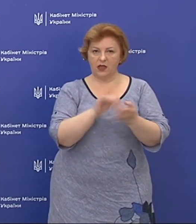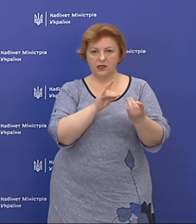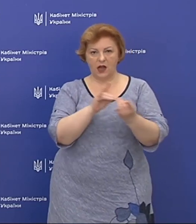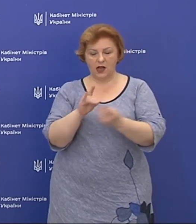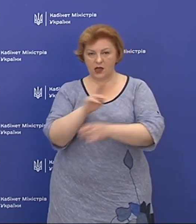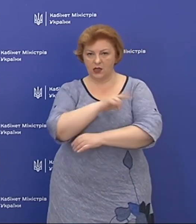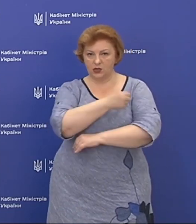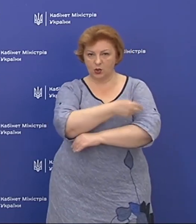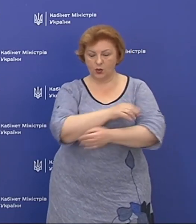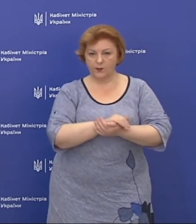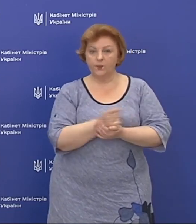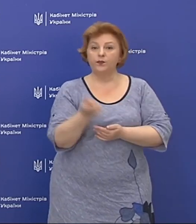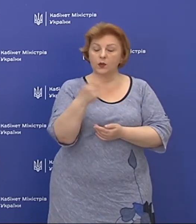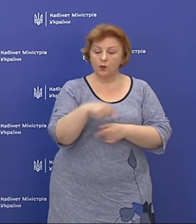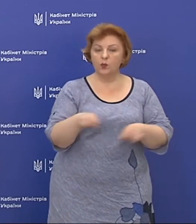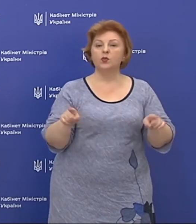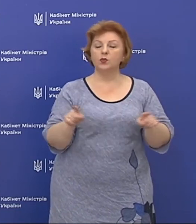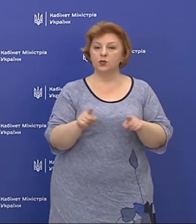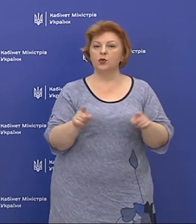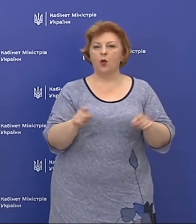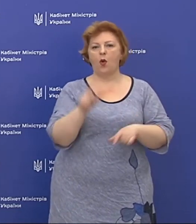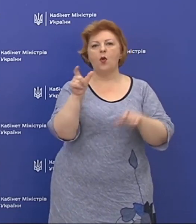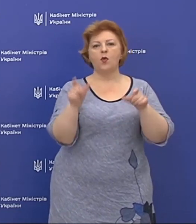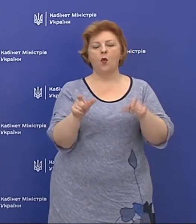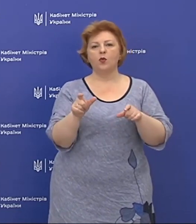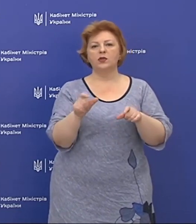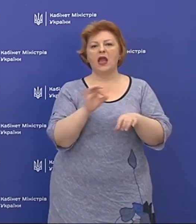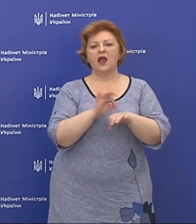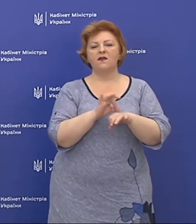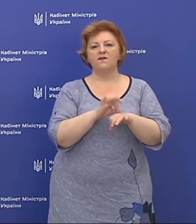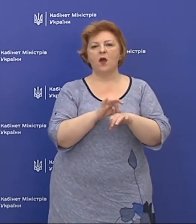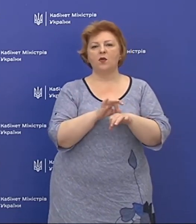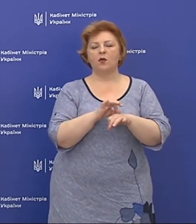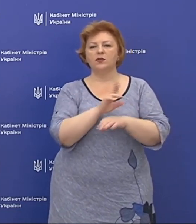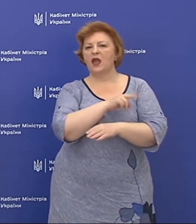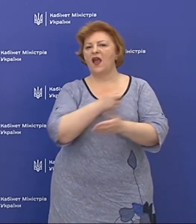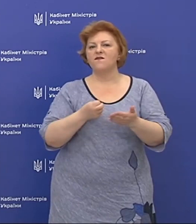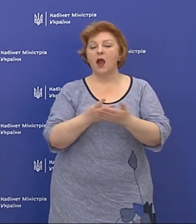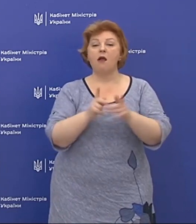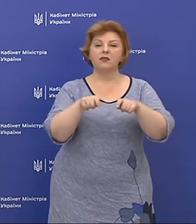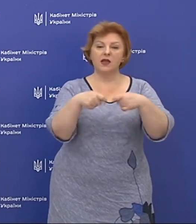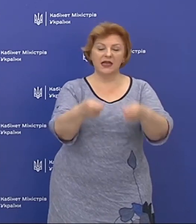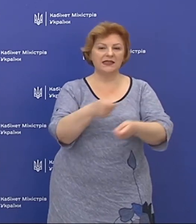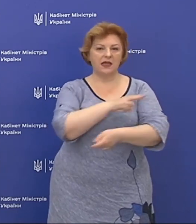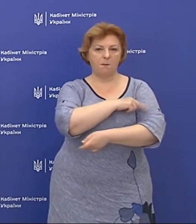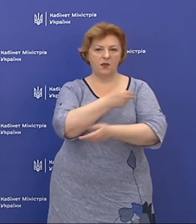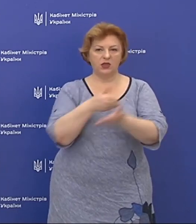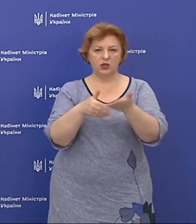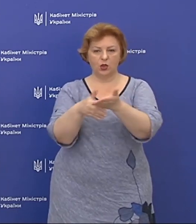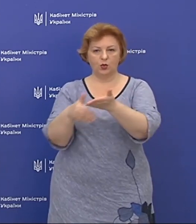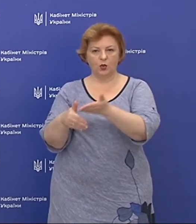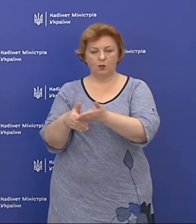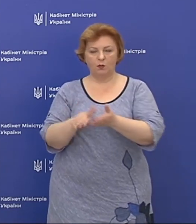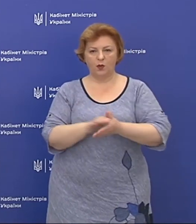Тому що люди хворіють, люди госпіталізуються, люди надається медичну допомогу.